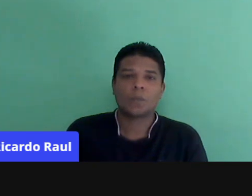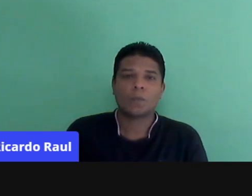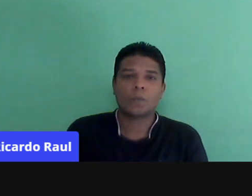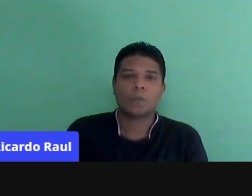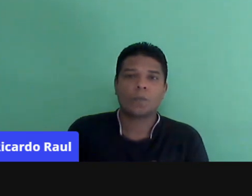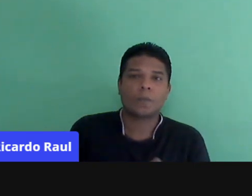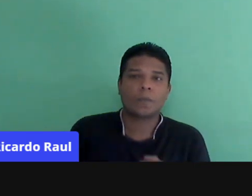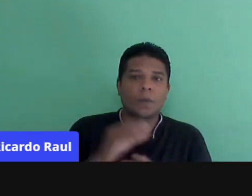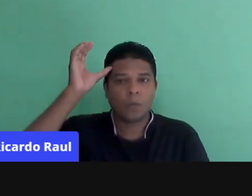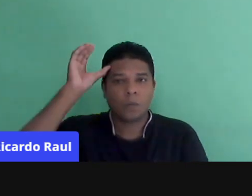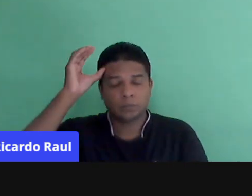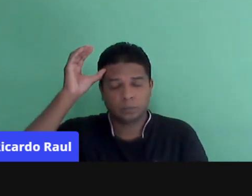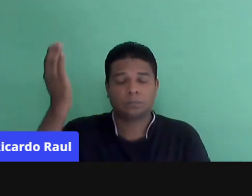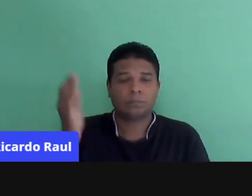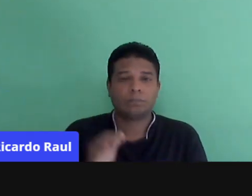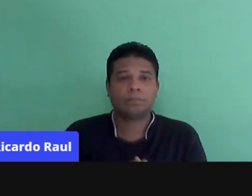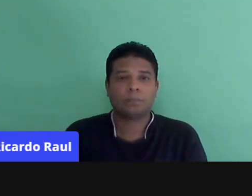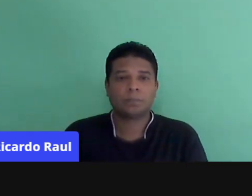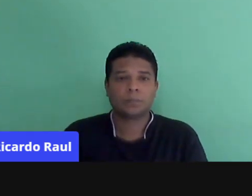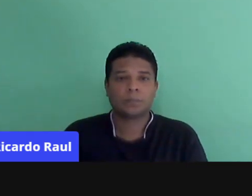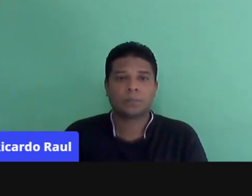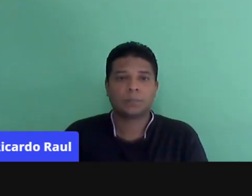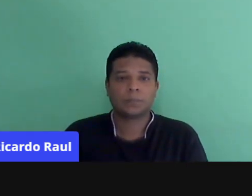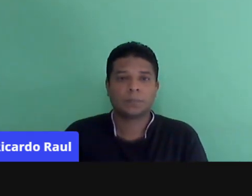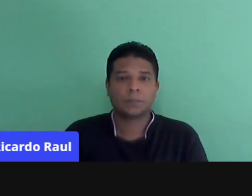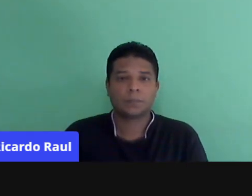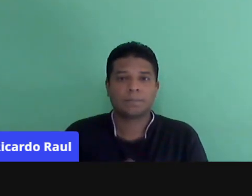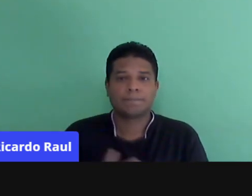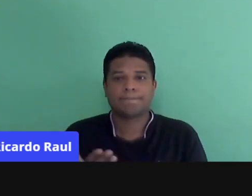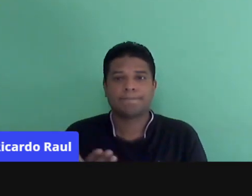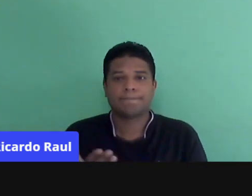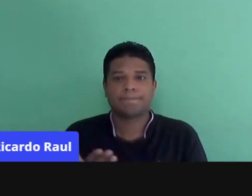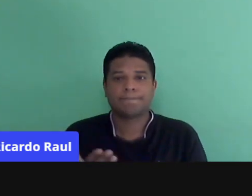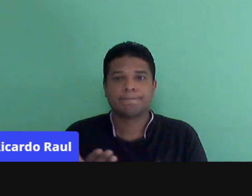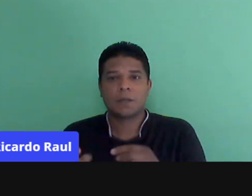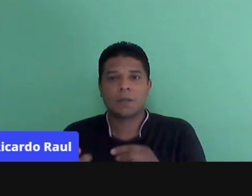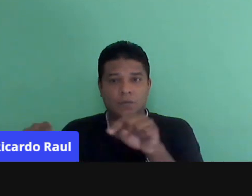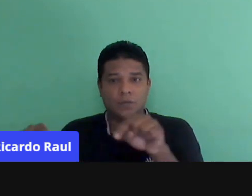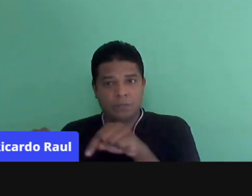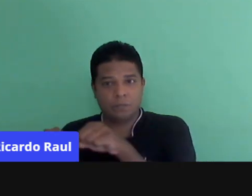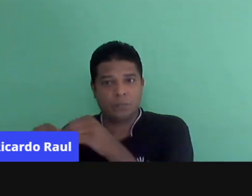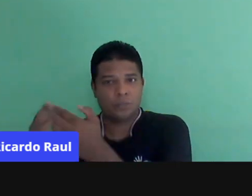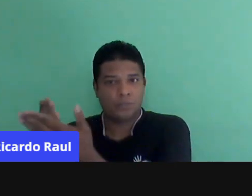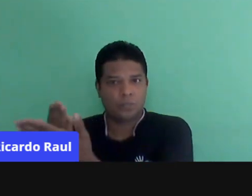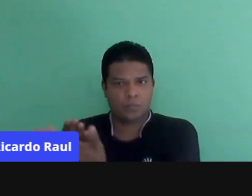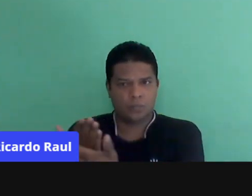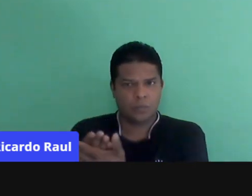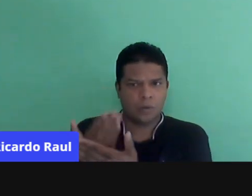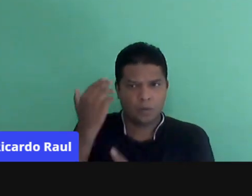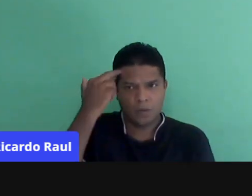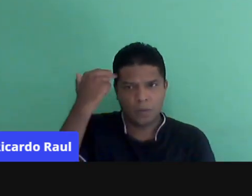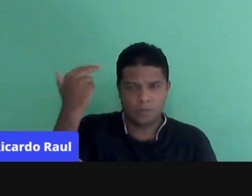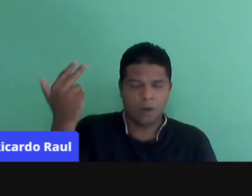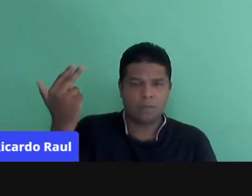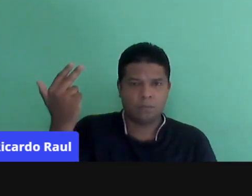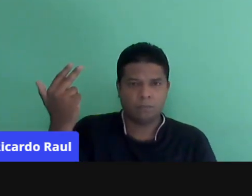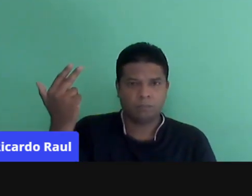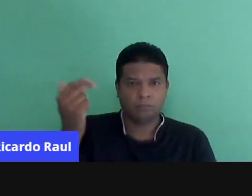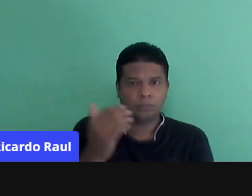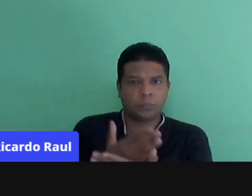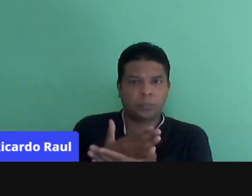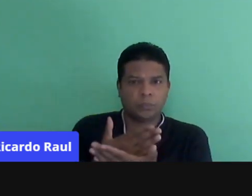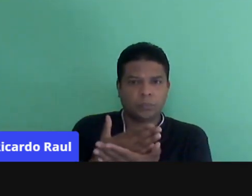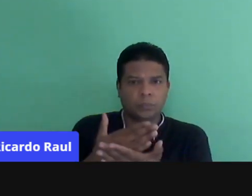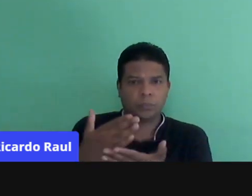podemos dizer assim. E, muitas vezes, no cenário tradicional, que é o primeiro cenário que eu trouxe, nós